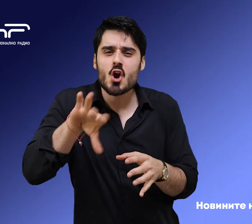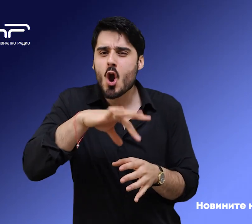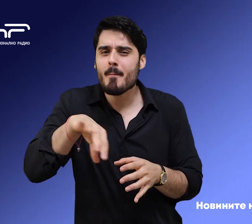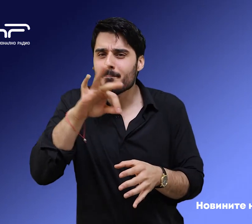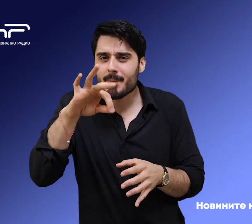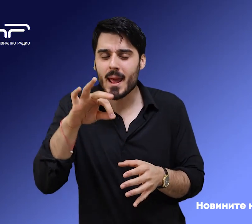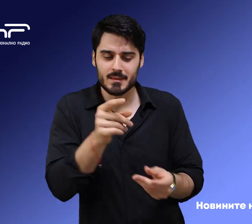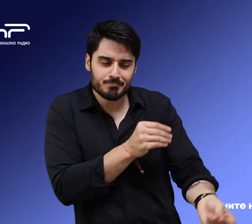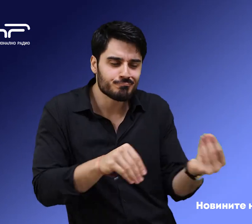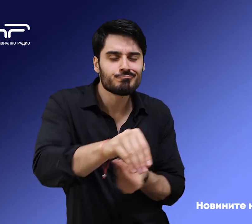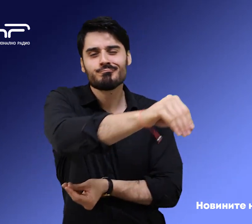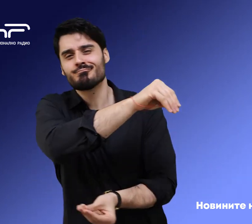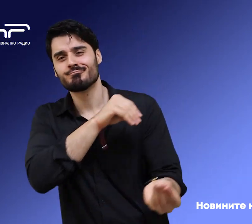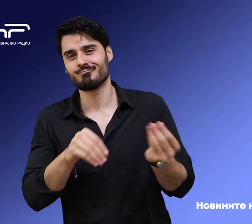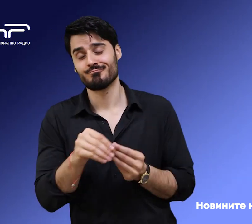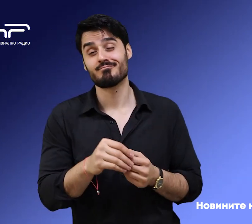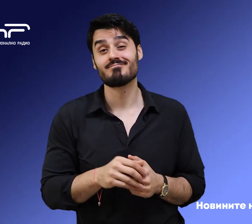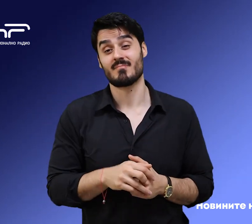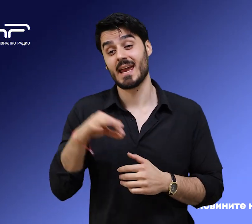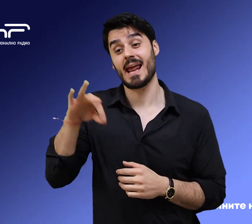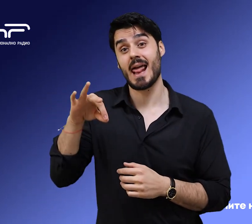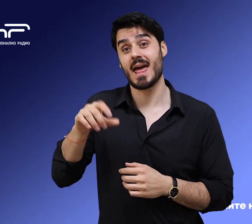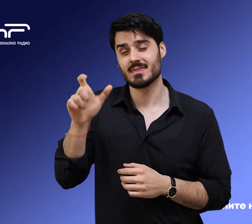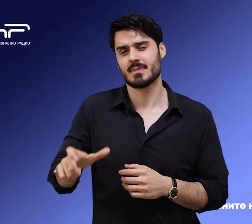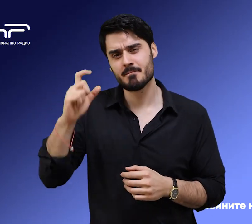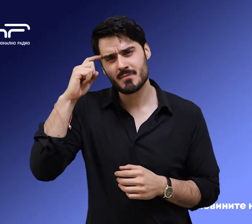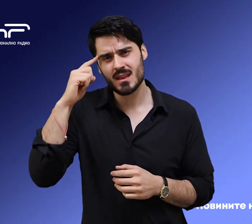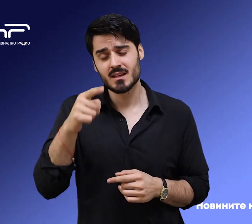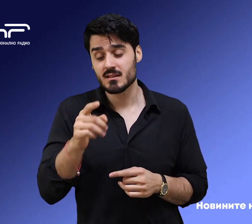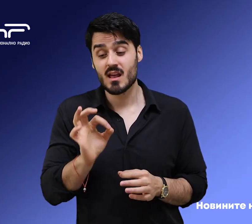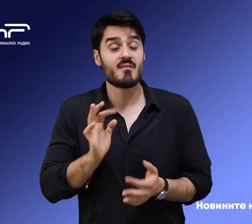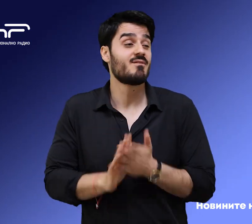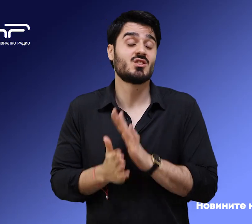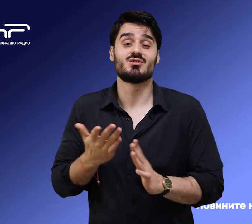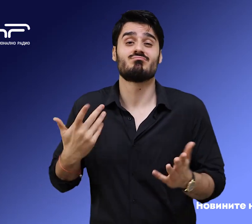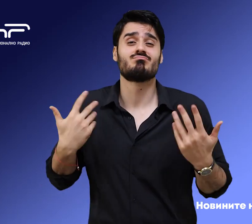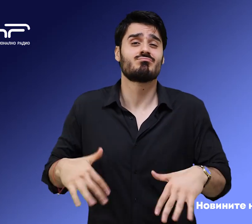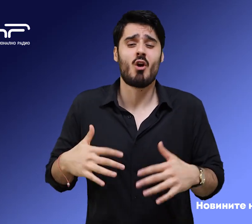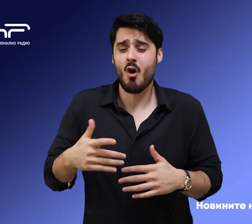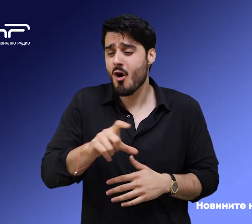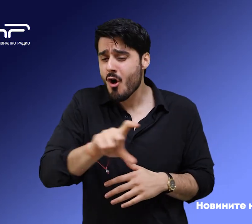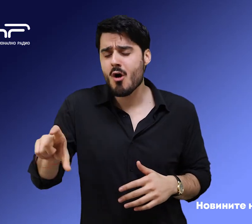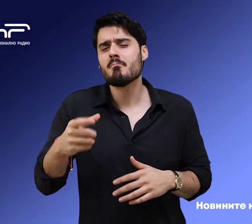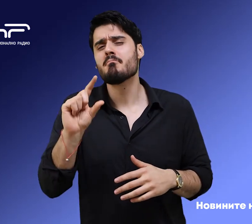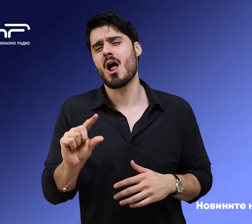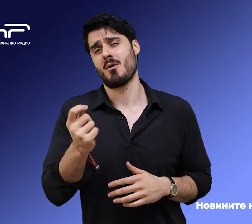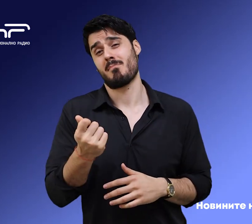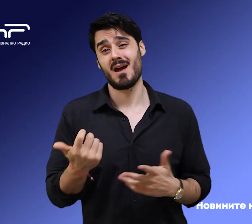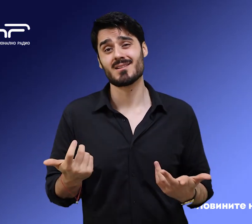да има да се разменят децата. Не, не ето и на клиентите. Е, такива, най-много ми вършат работа, защото са много и са за малко пари. Ме да, някакви такива.